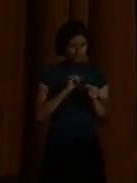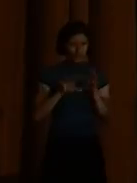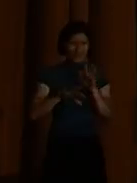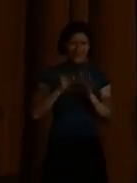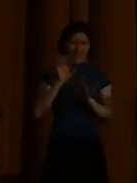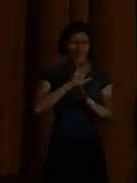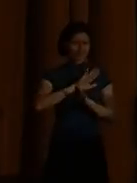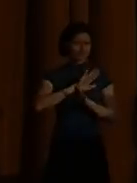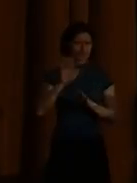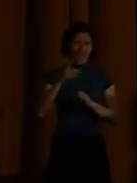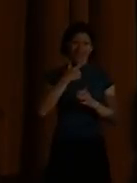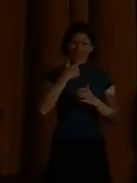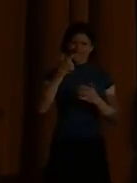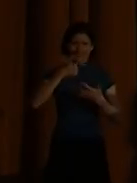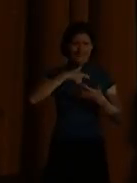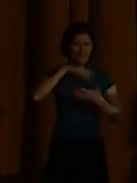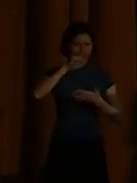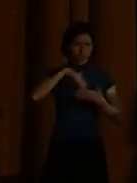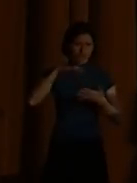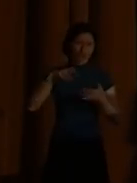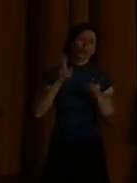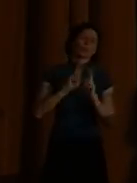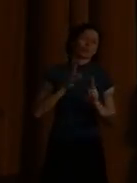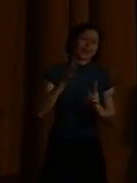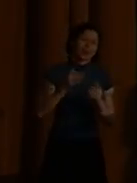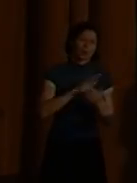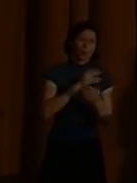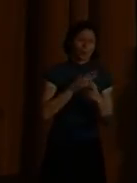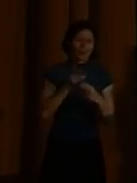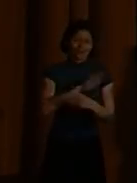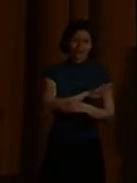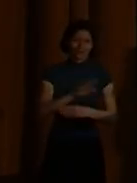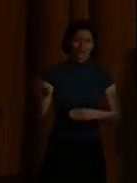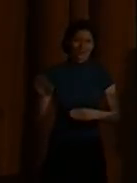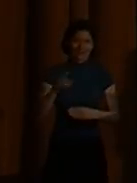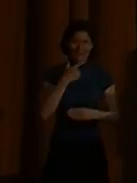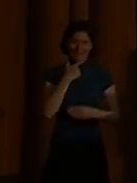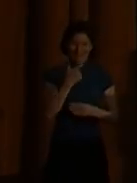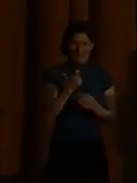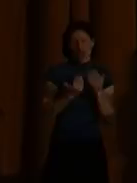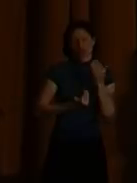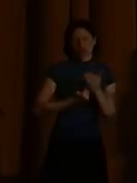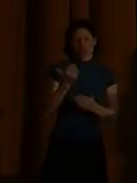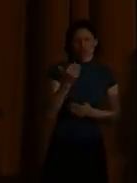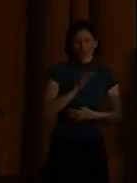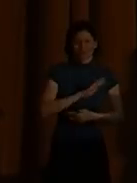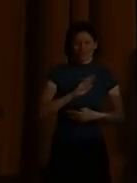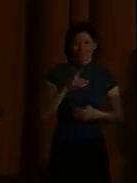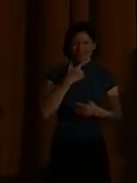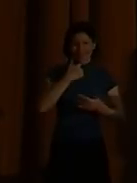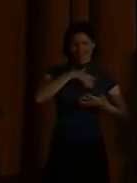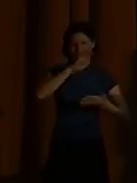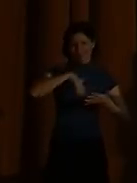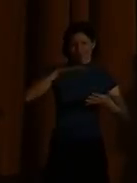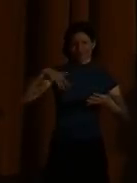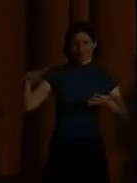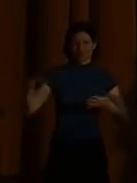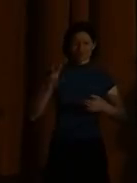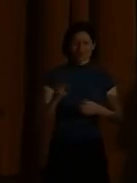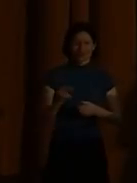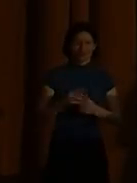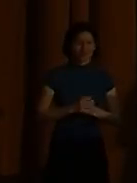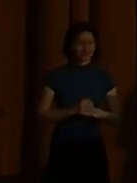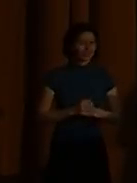vielleicht sind es nicht alle, aber fast alle. Možná ne všechny jazyky, ale skoro všechny. Im Internet unter dem Schlagwort Index für Inklusion.